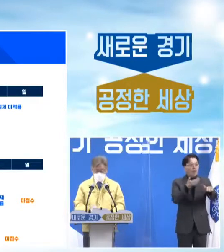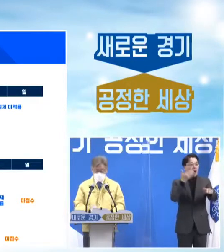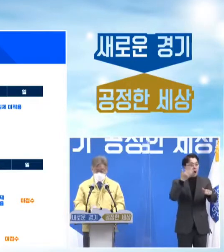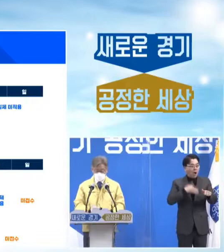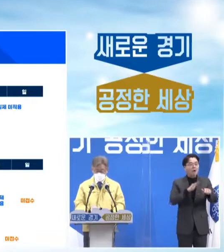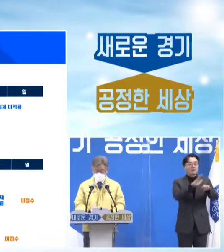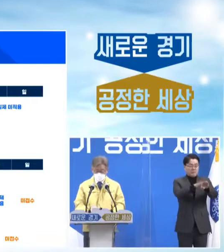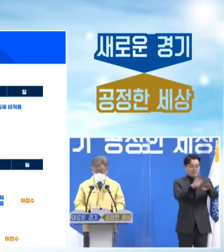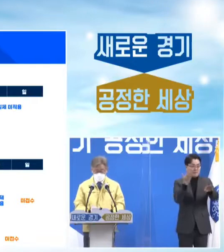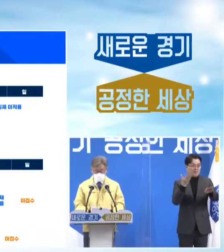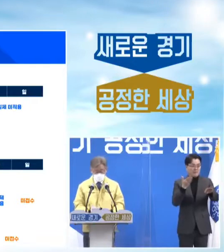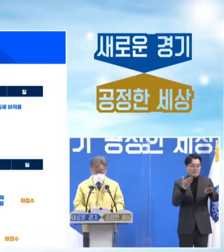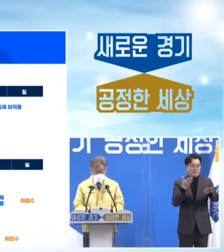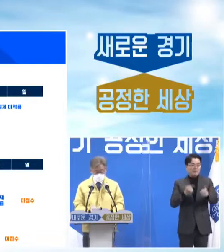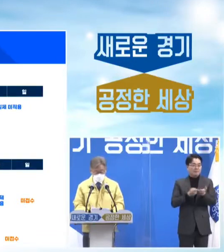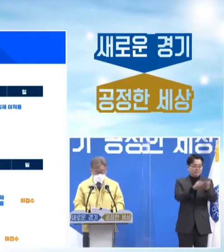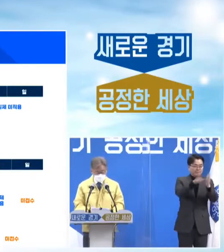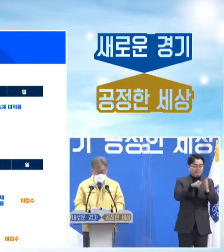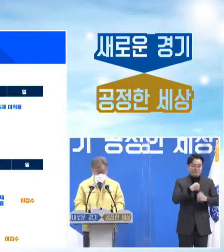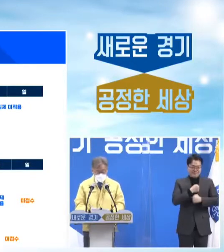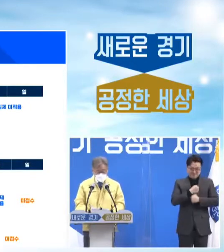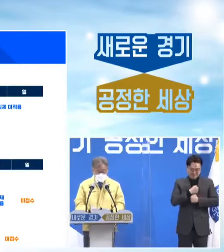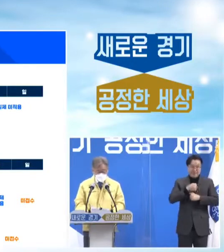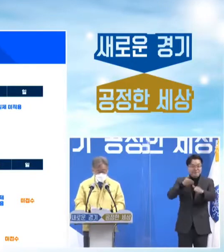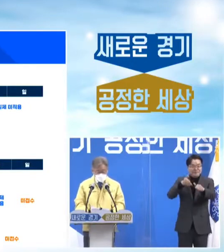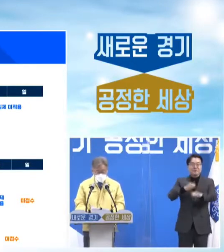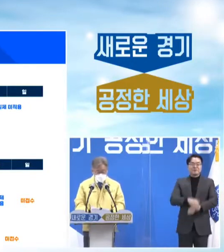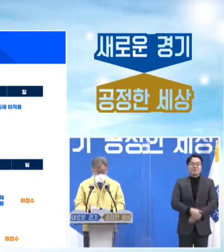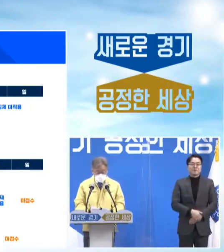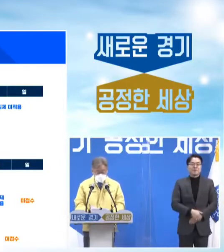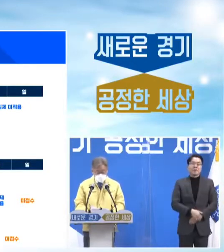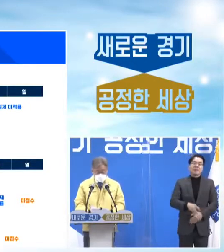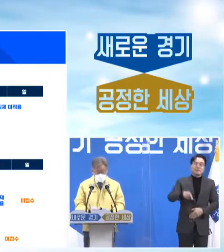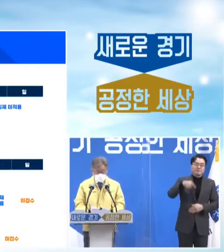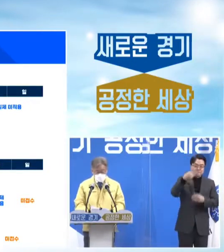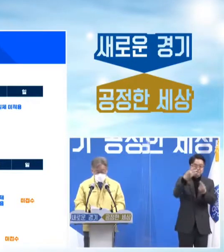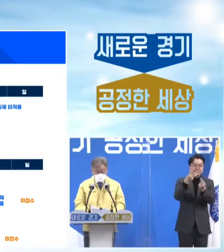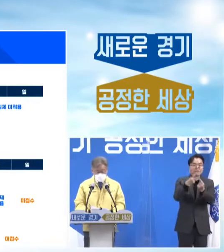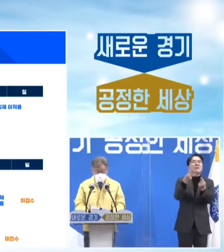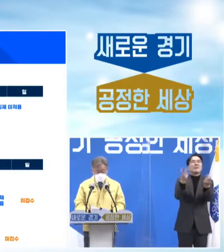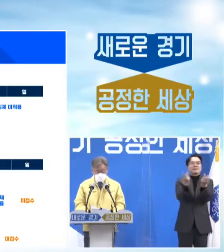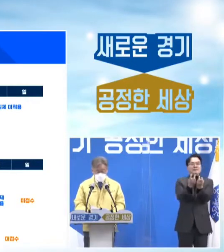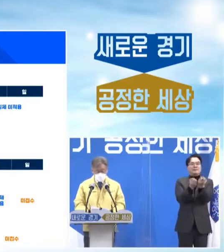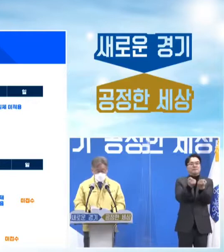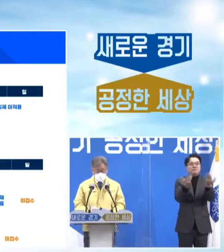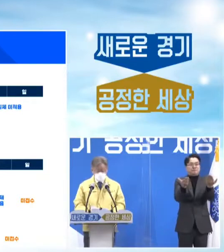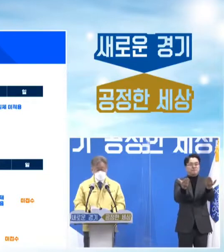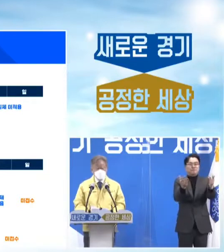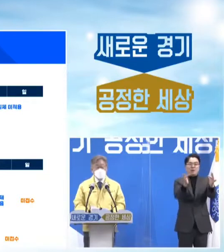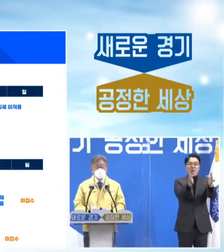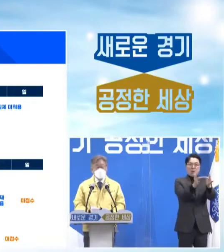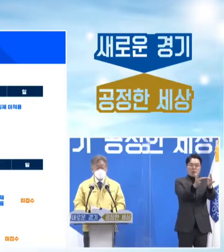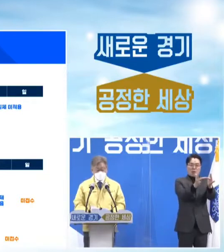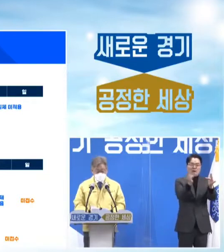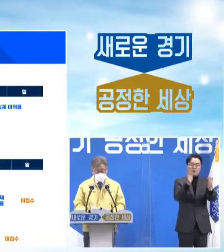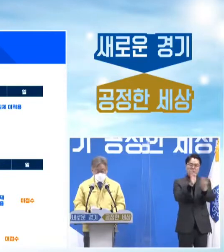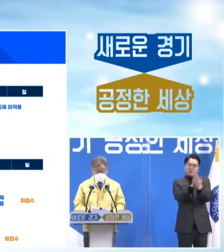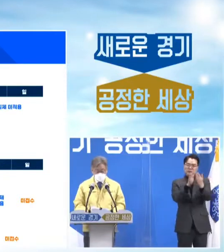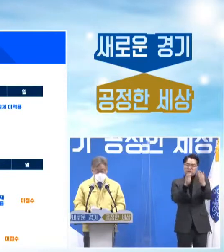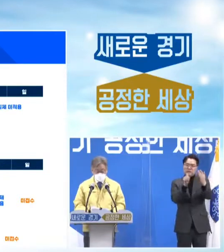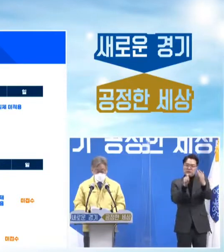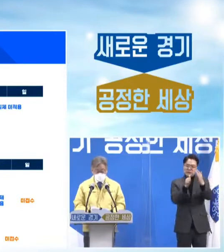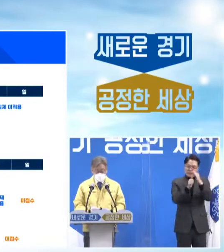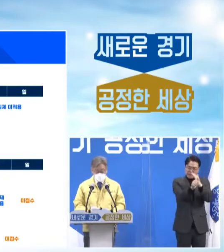신중하게 해주시기 바랍니다. 셋째, 세 번째 방법은 온라인 신청이나 현장